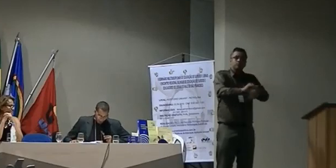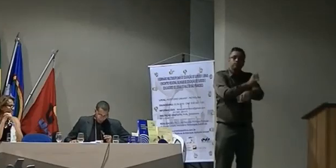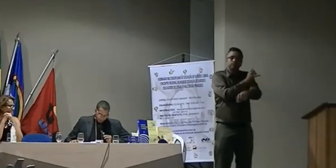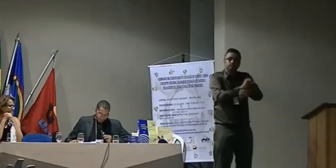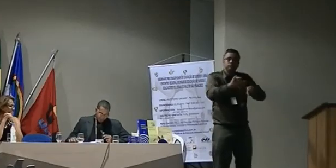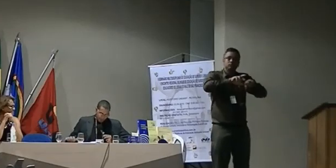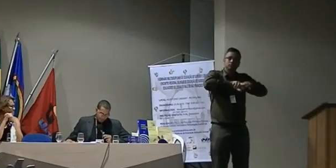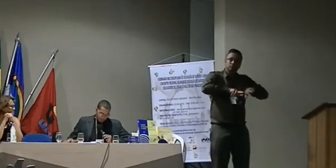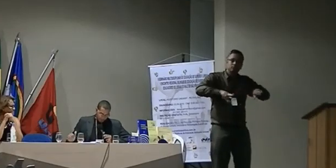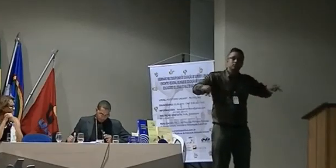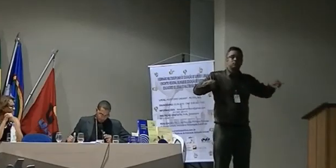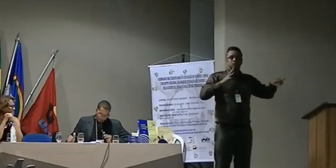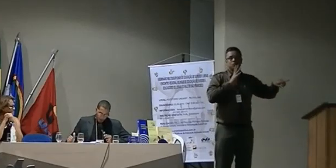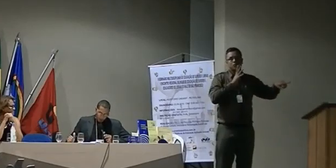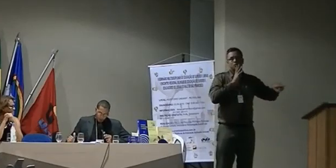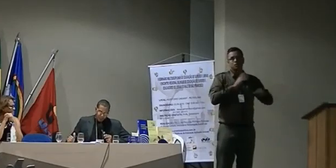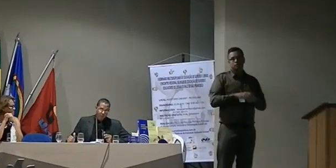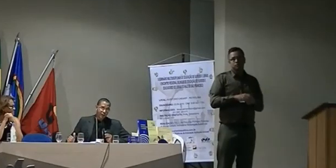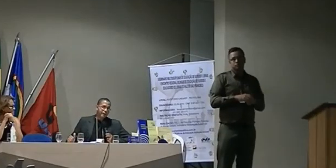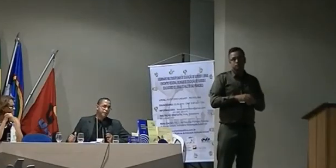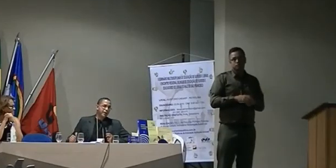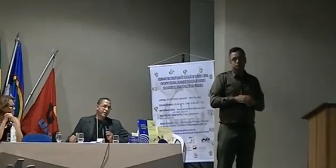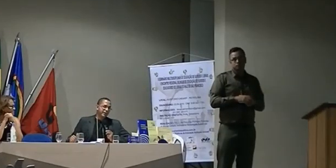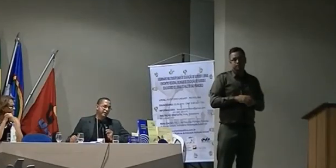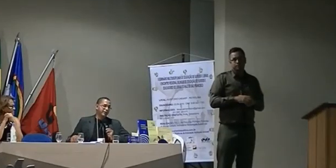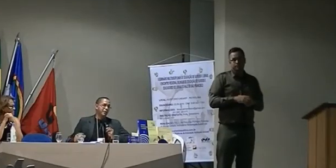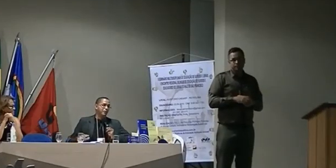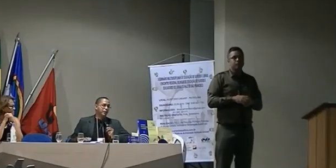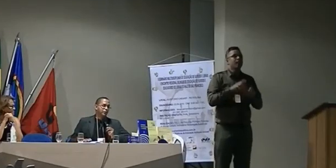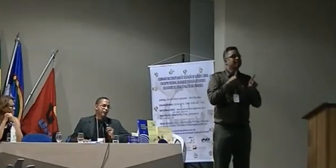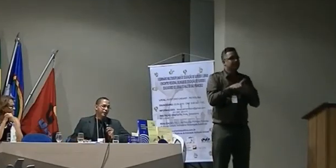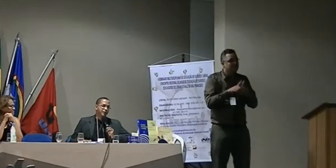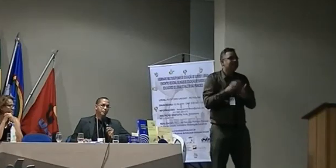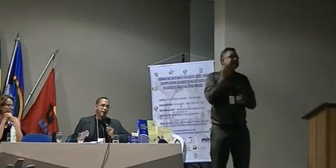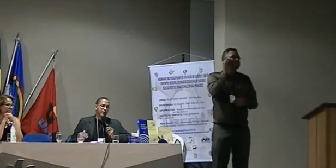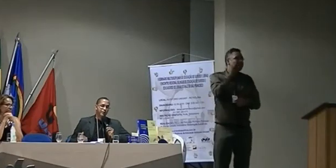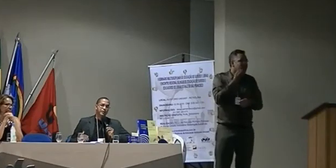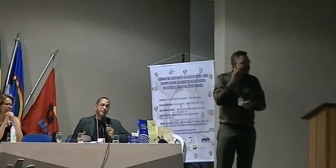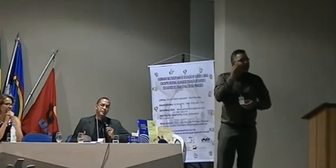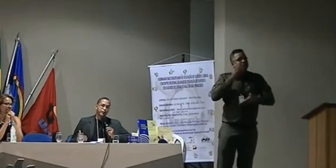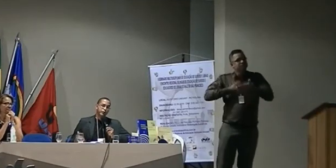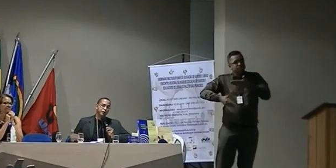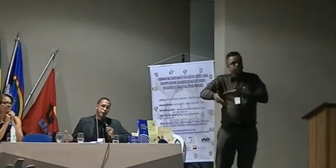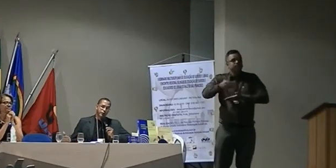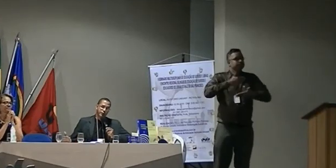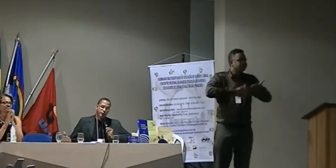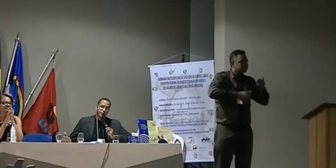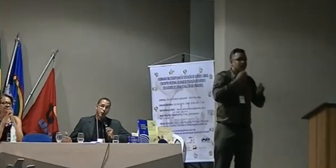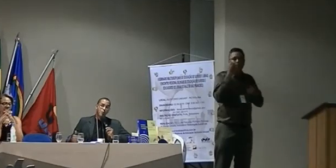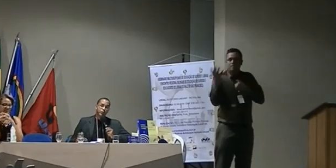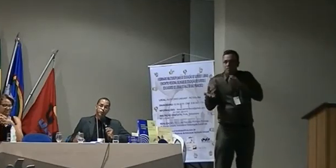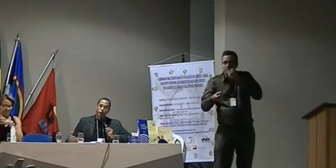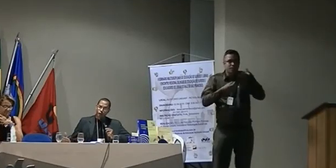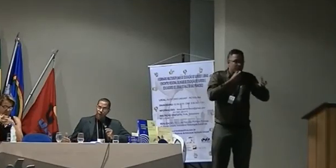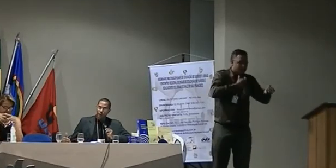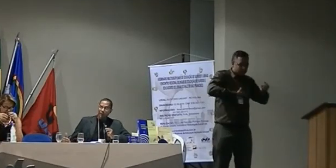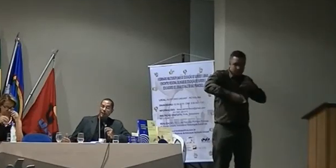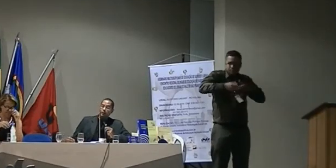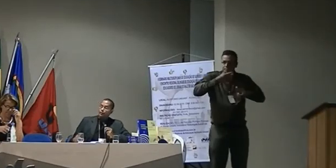valorizar a docência e oportunidade troca de experiência que também é muito importante para a gente nessa situação que conhecemos como é tudo novo as pessoas